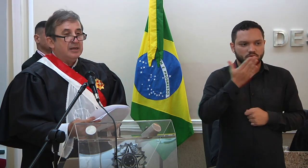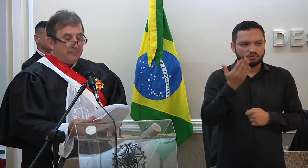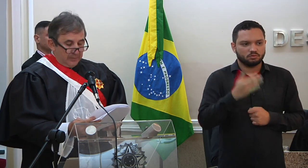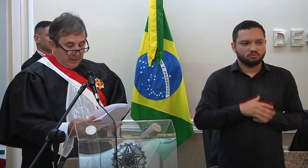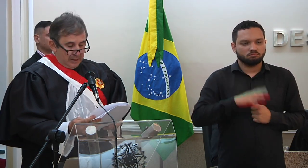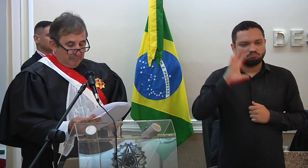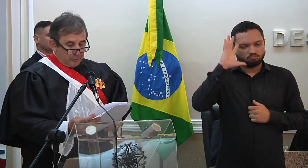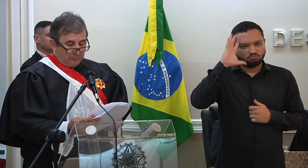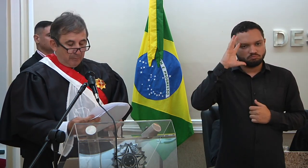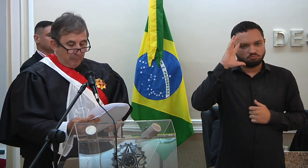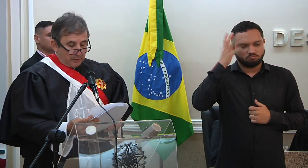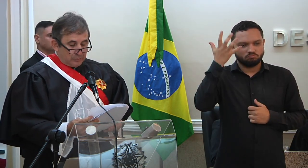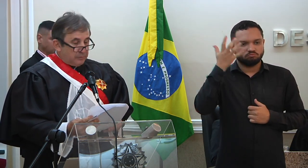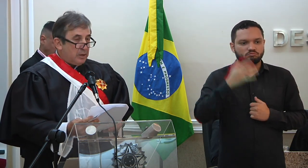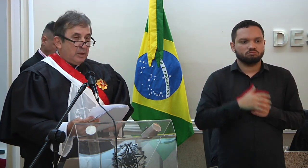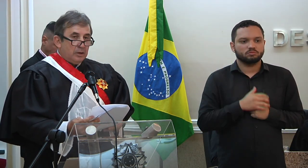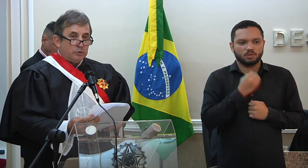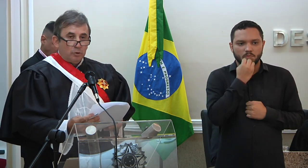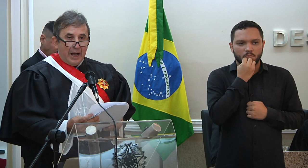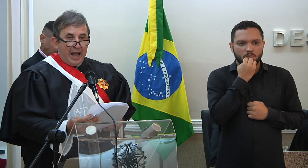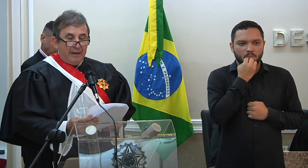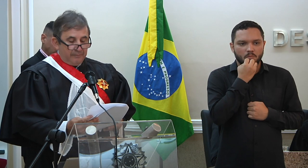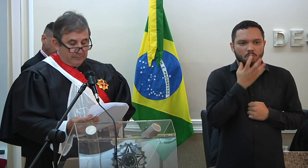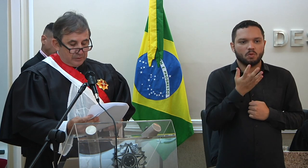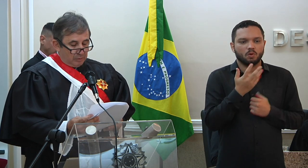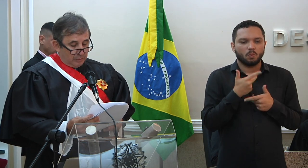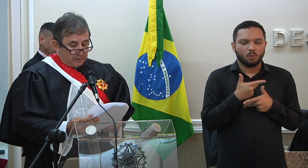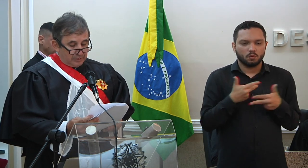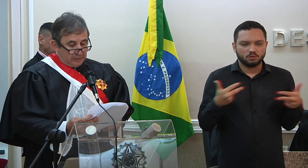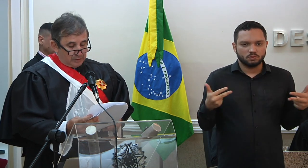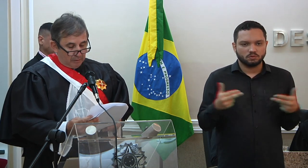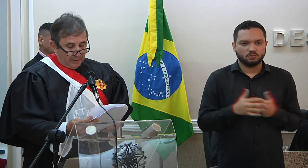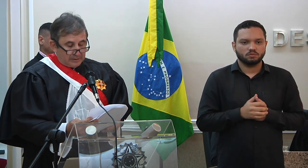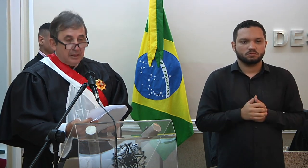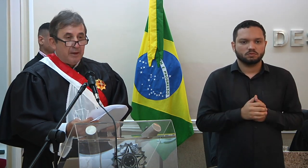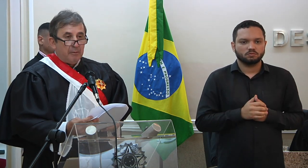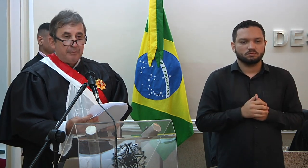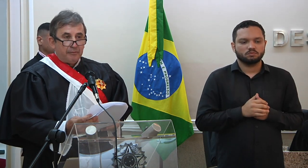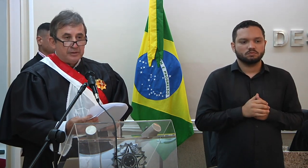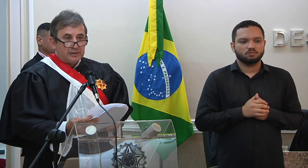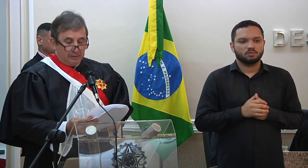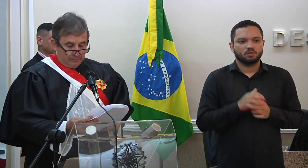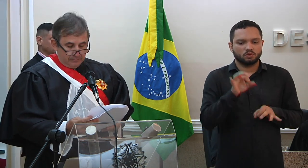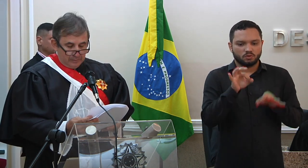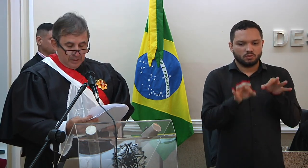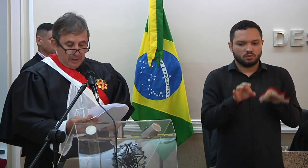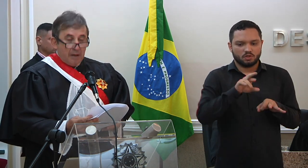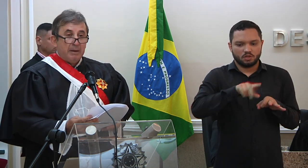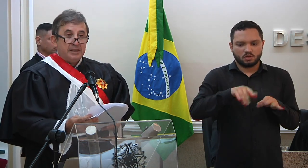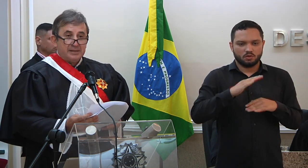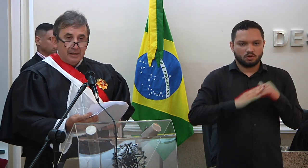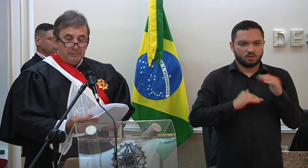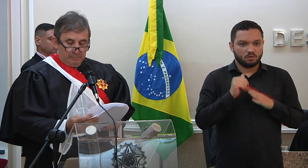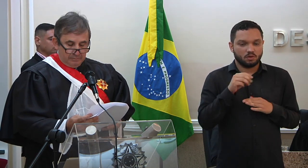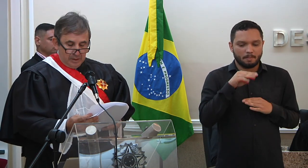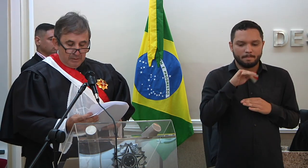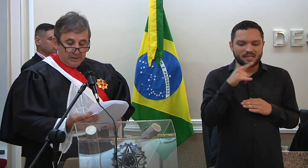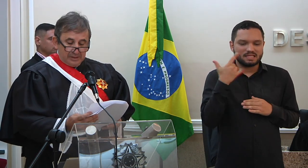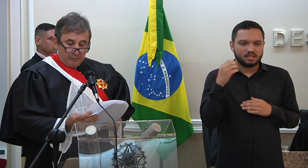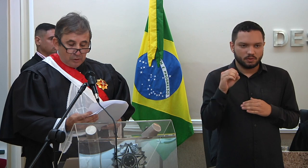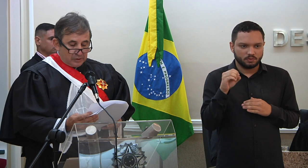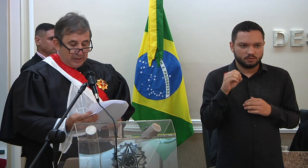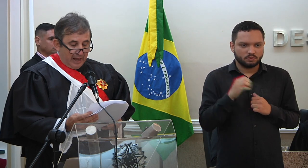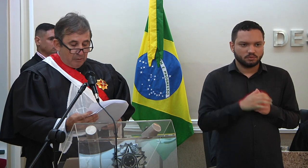determinação e bons propósitos. Julgar, senhores e senhoras, não é uma profissão, é uma missão,